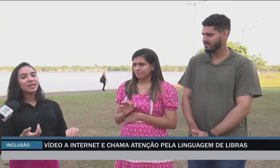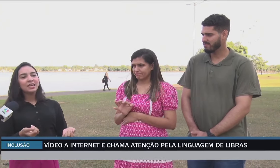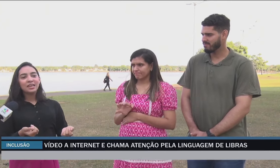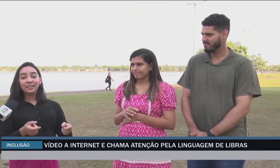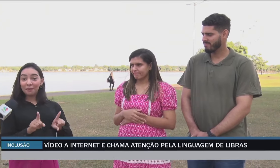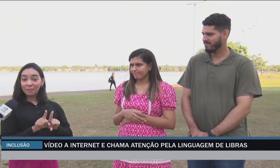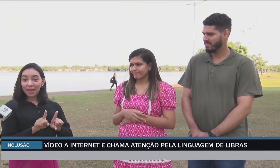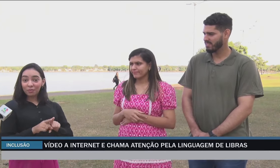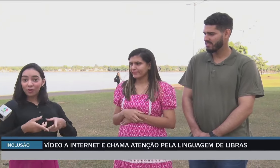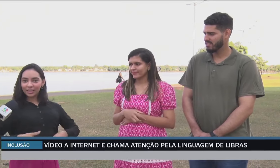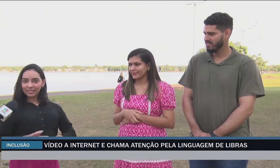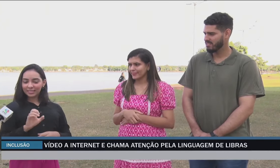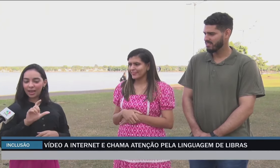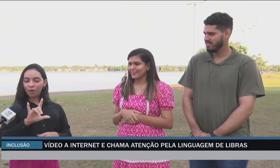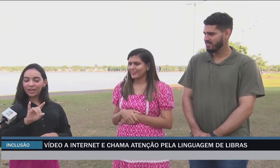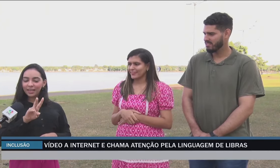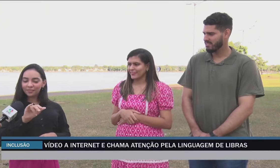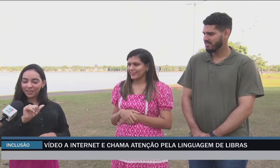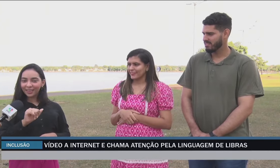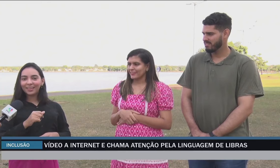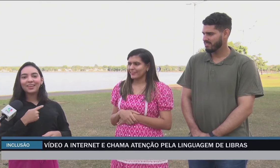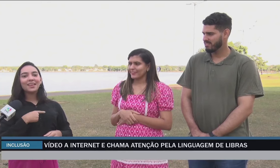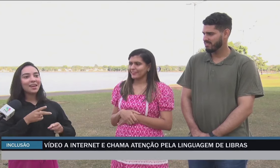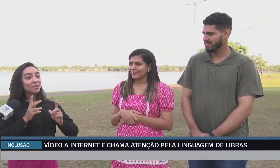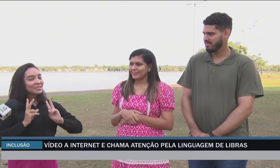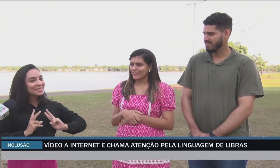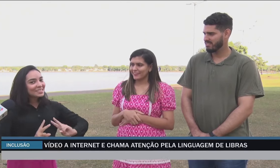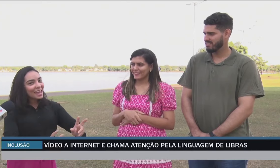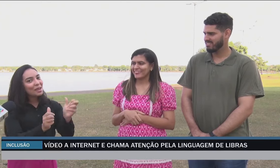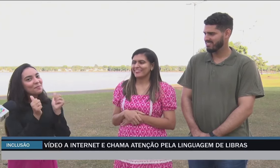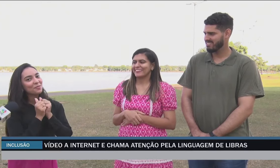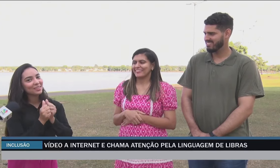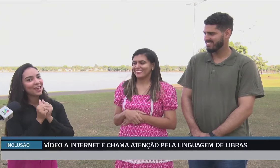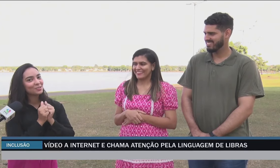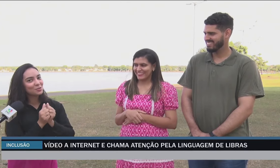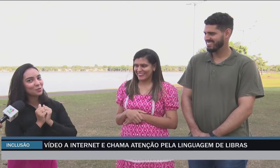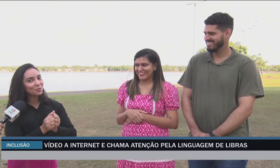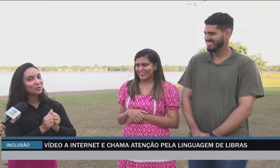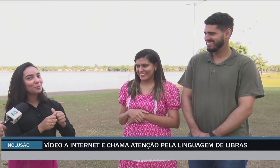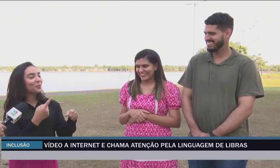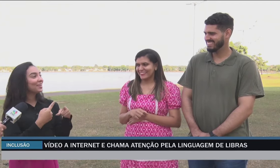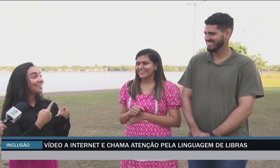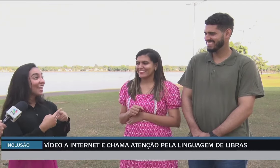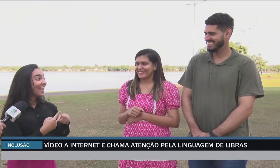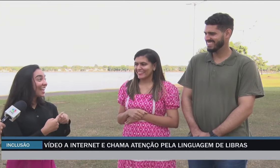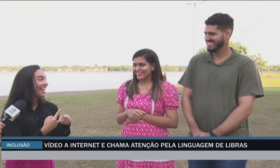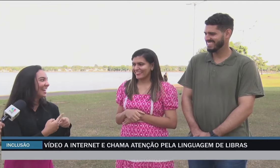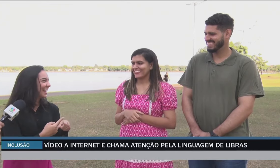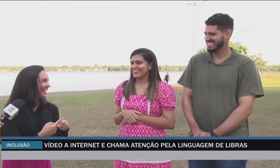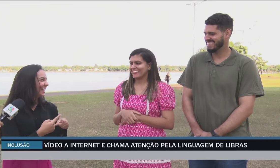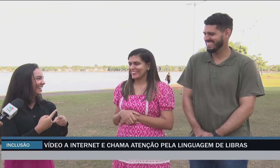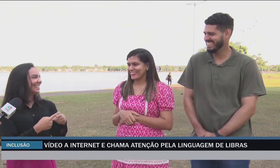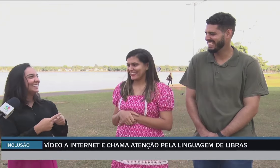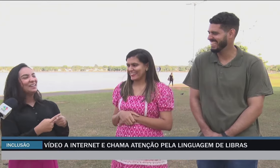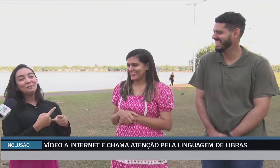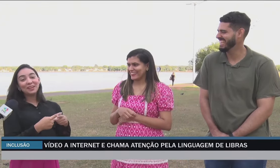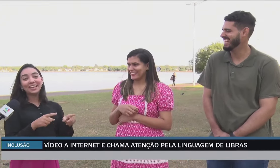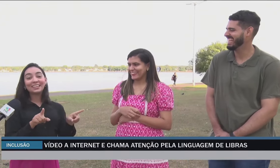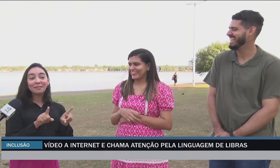E também, quando nascer a Olivia, eu sempre vou estar junto, porque... Porque também,